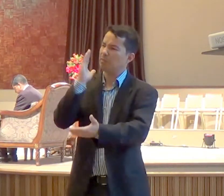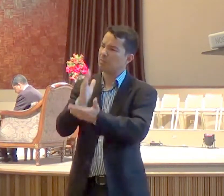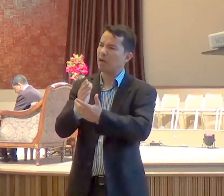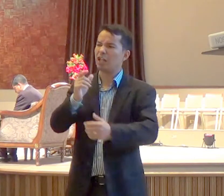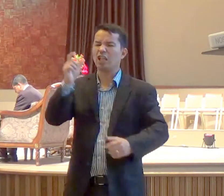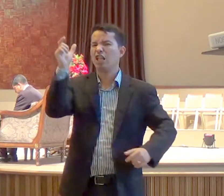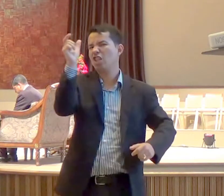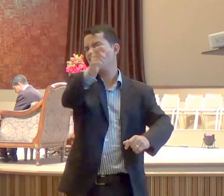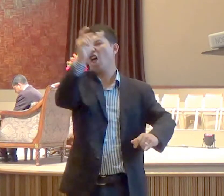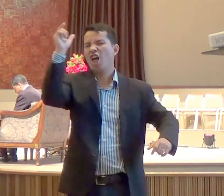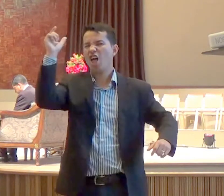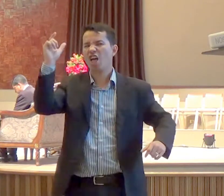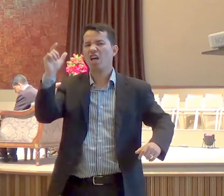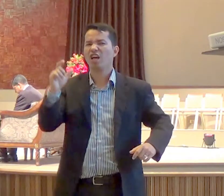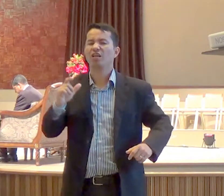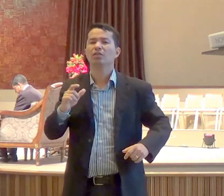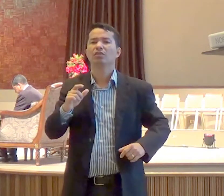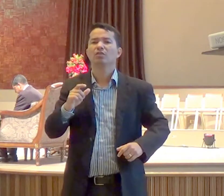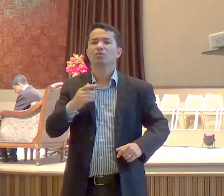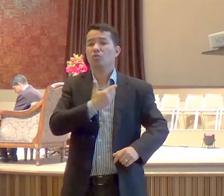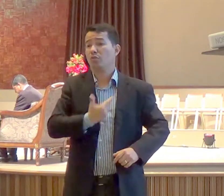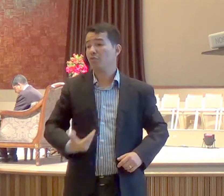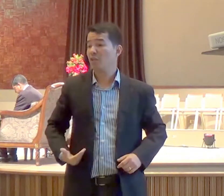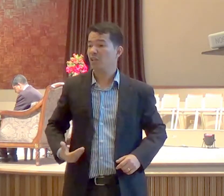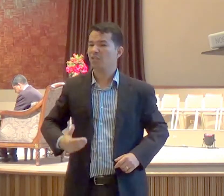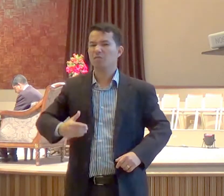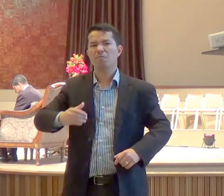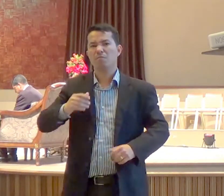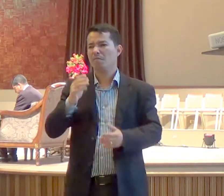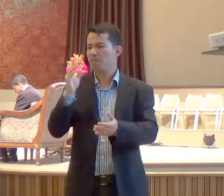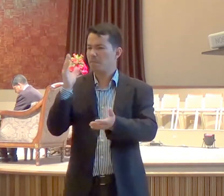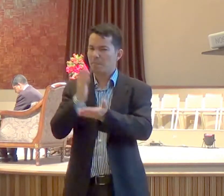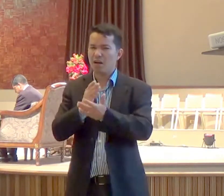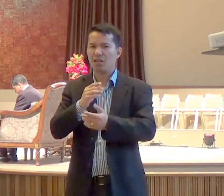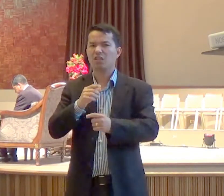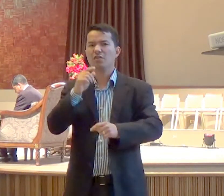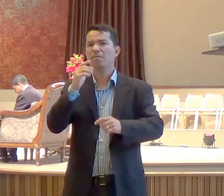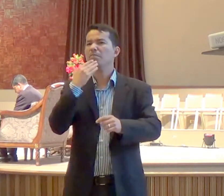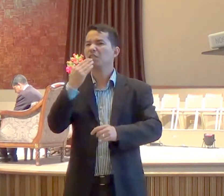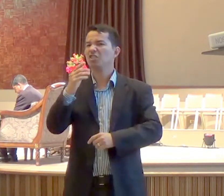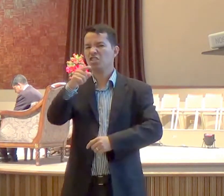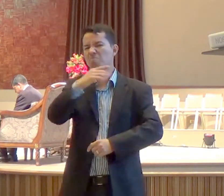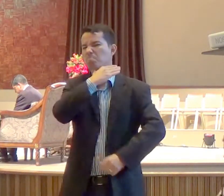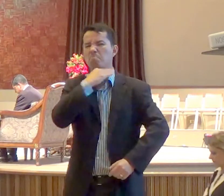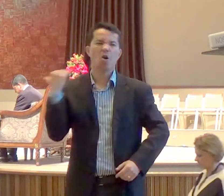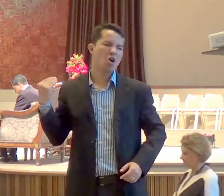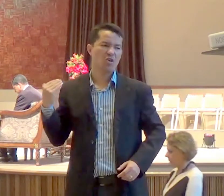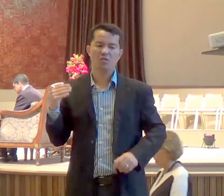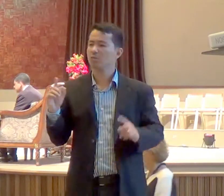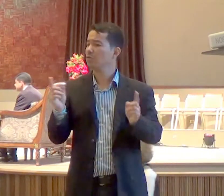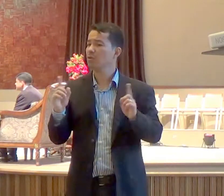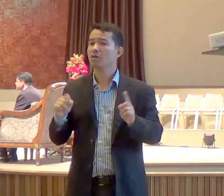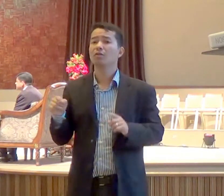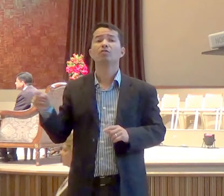ore por eles, pare de pedir que eles morram, não é isso que um cristão faz,